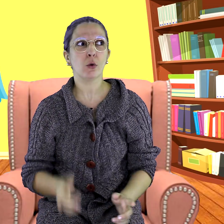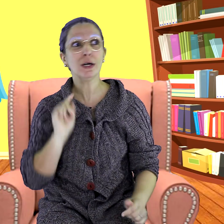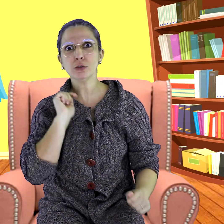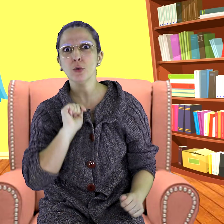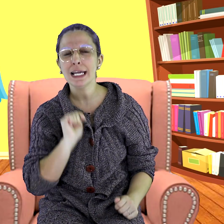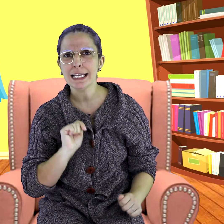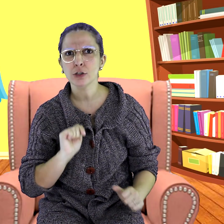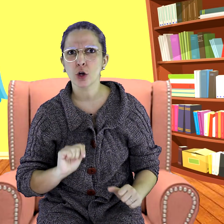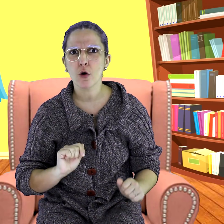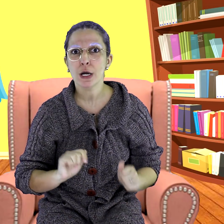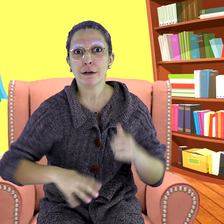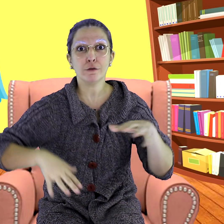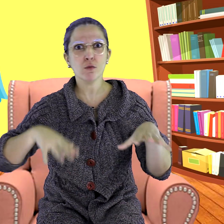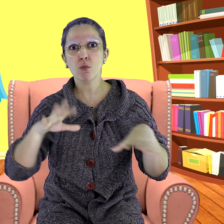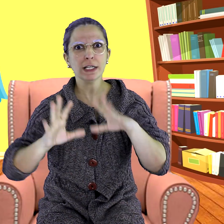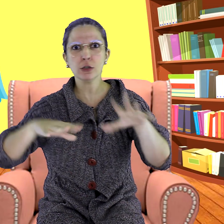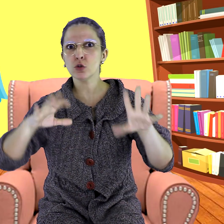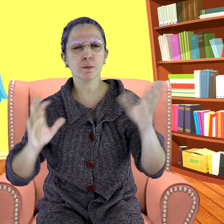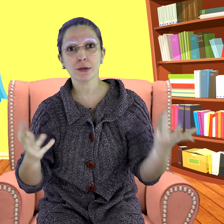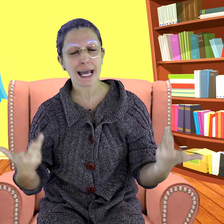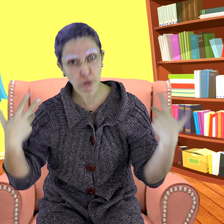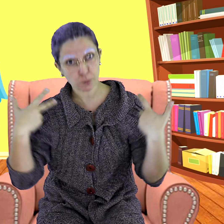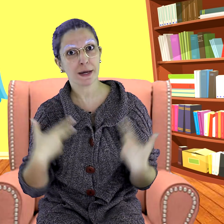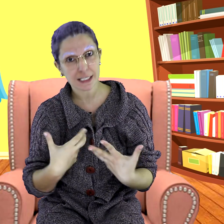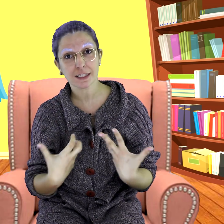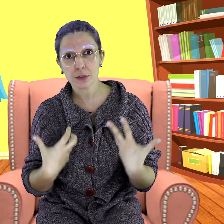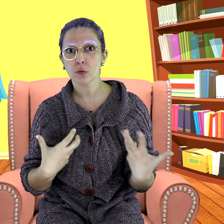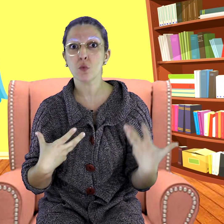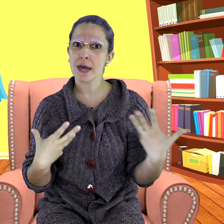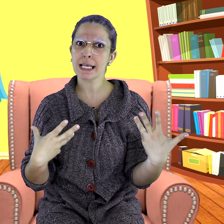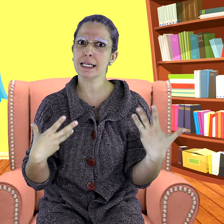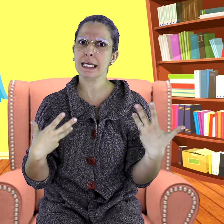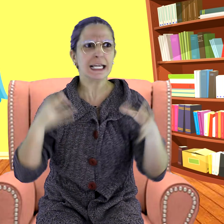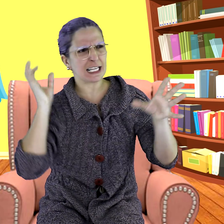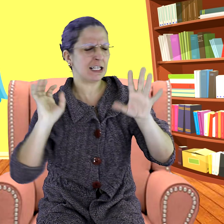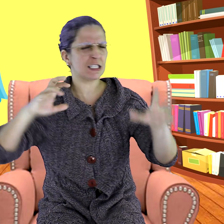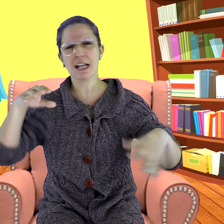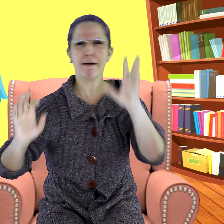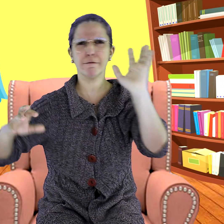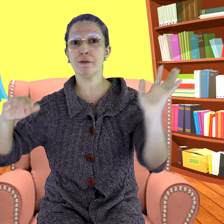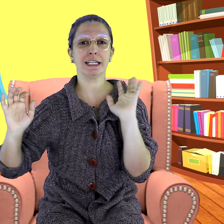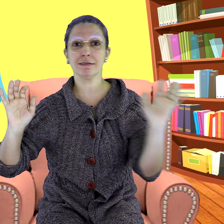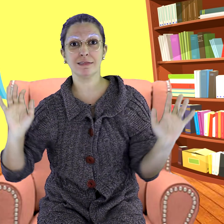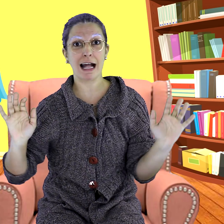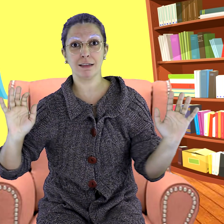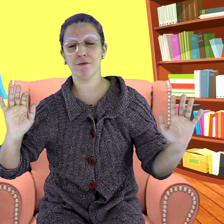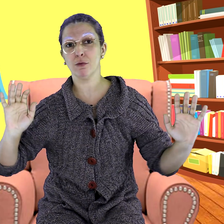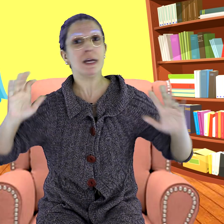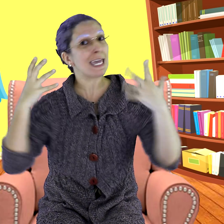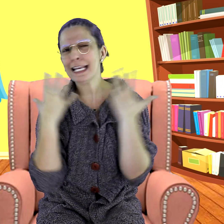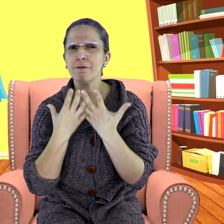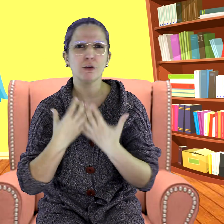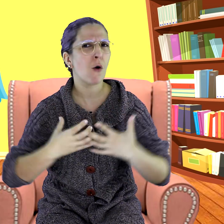Quando ele entrou, viu muitos bonecos parecidos com ele, que dançavam e cantavam. Ele ficou